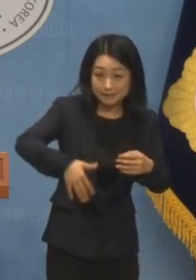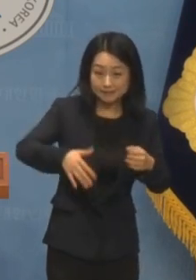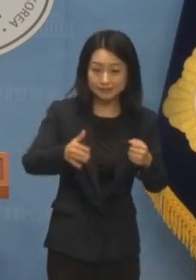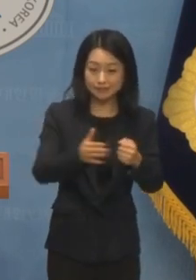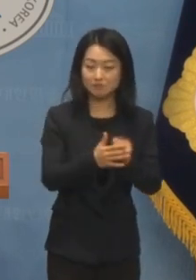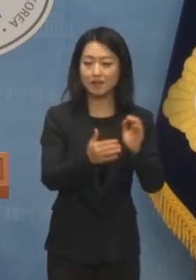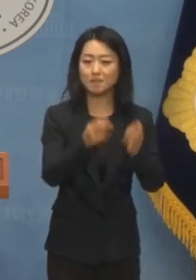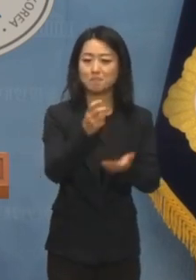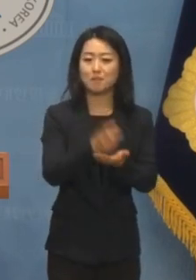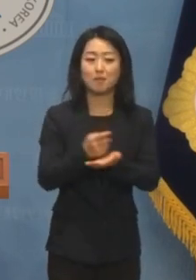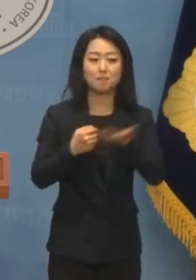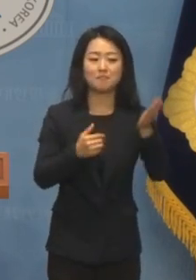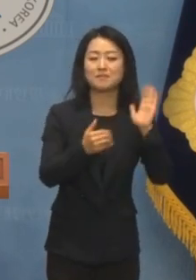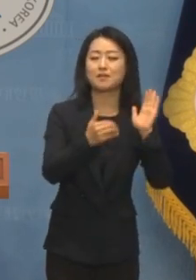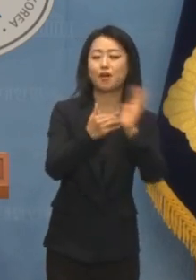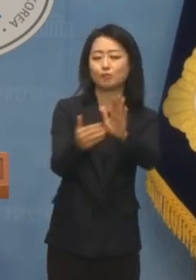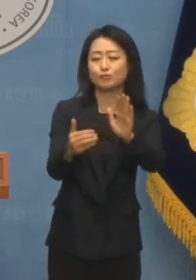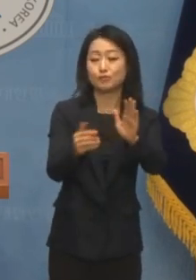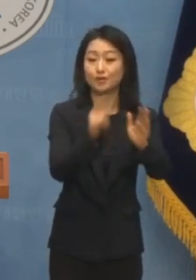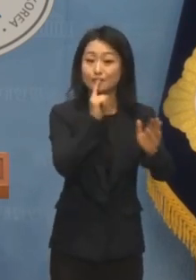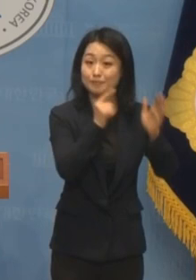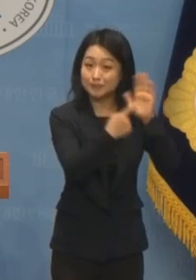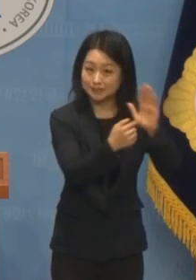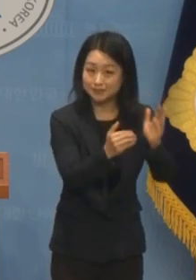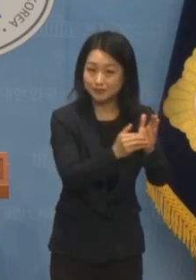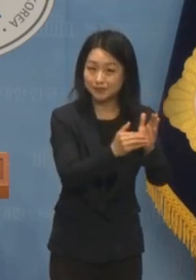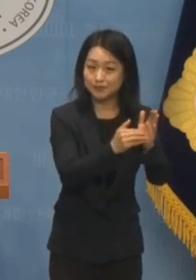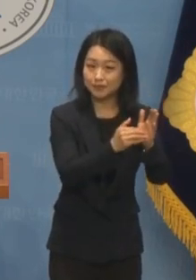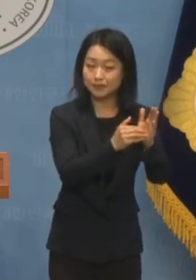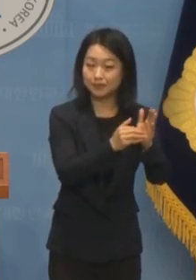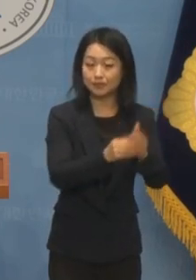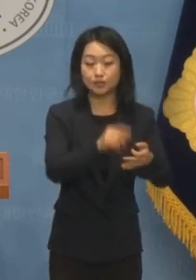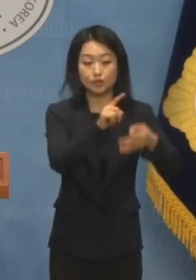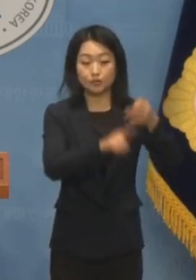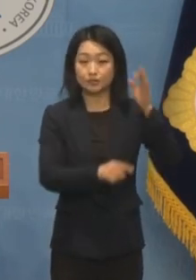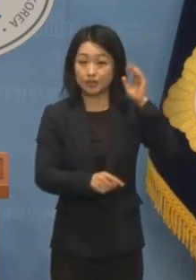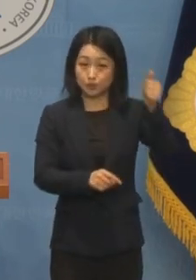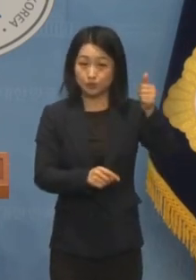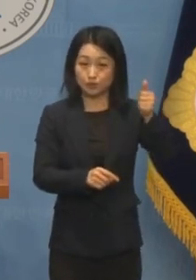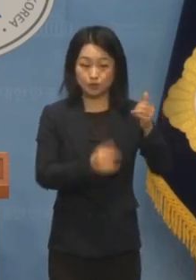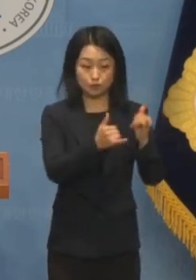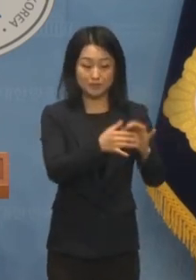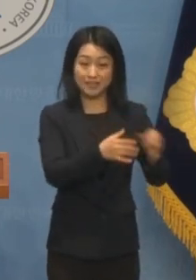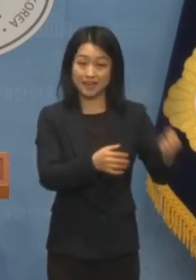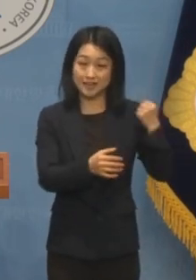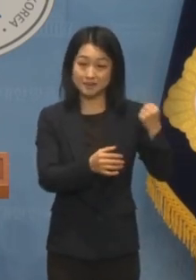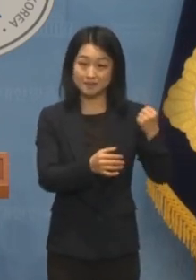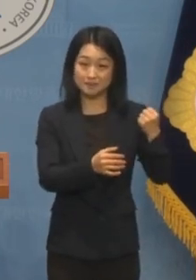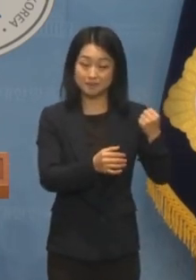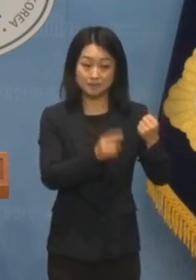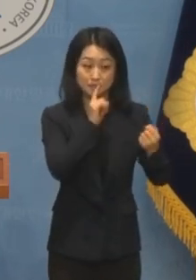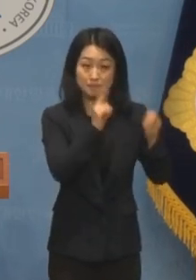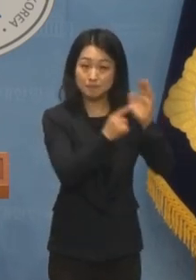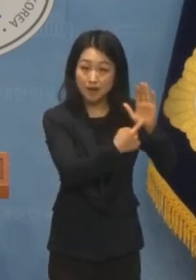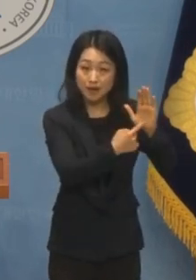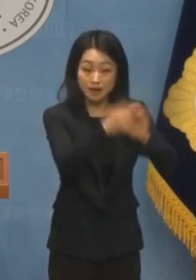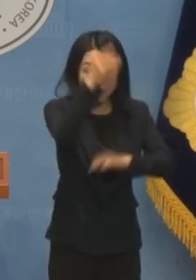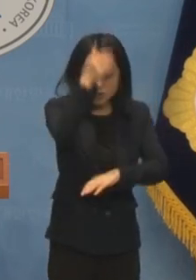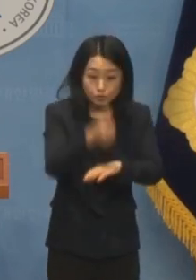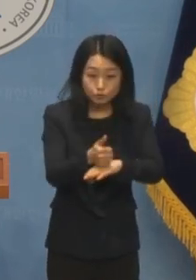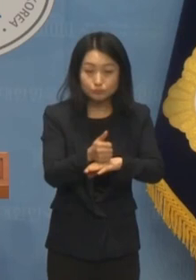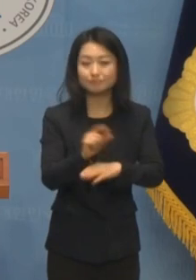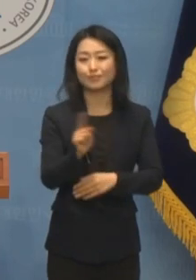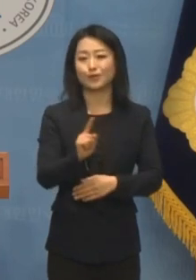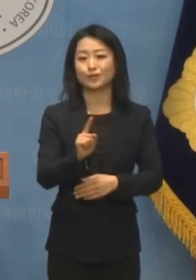거부권을 행사할 것이라고 합니다. 윤 대통령과 국민의힘의 공원대로 행동한다면 결론은 뻔합니다.